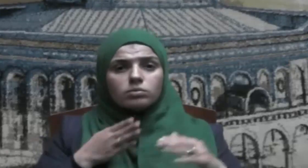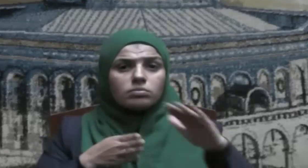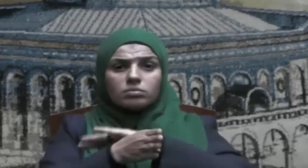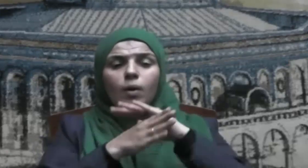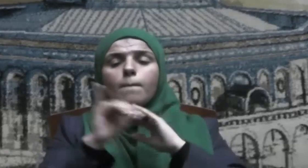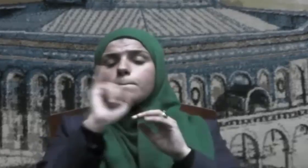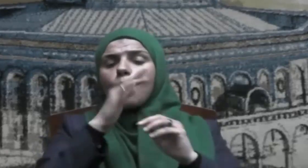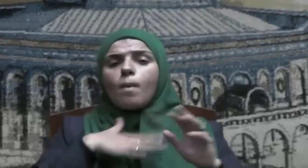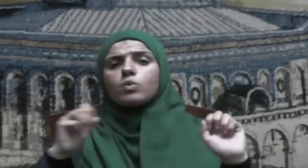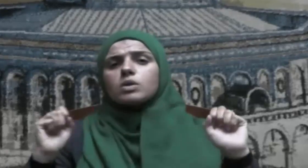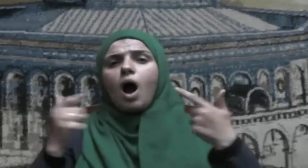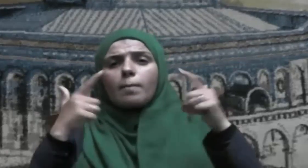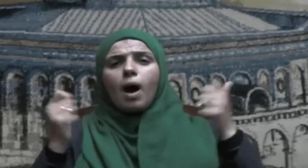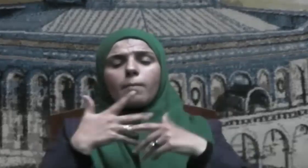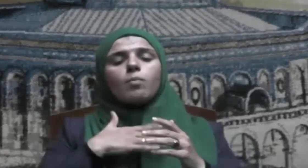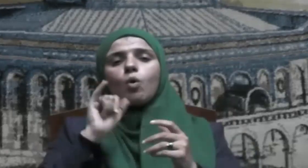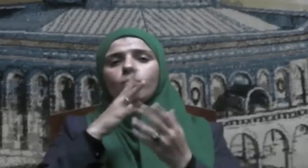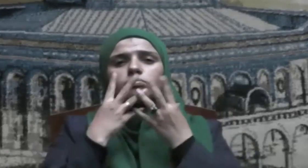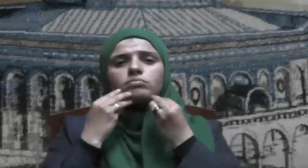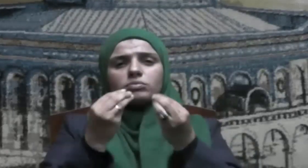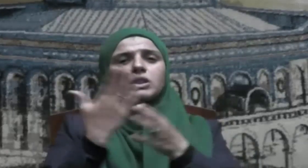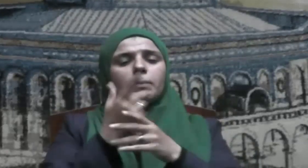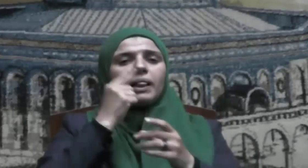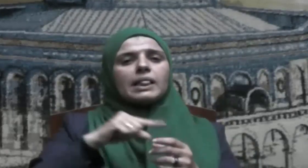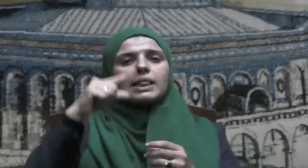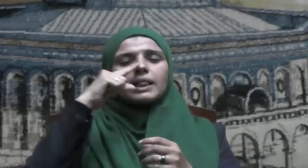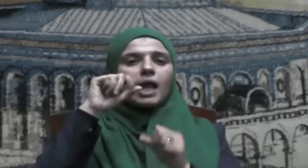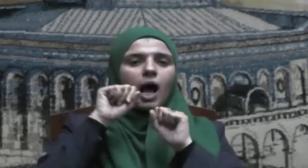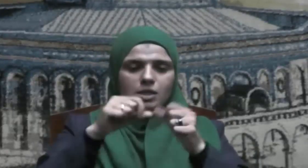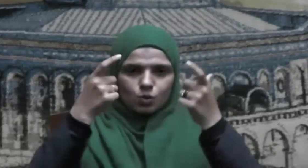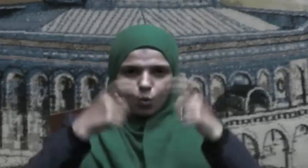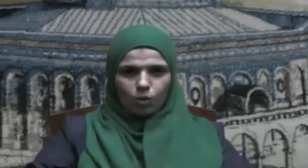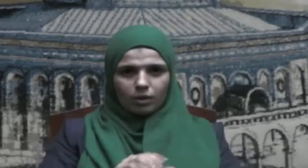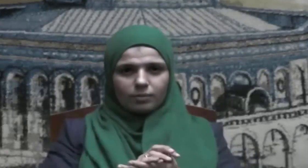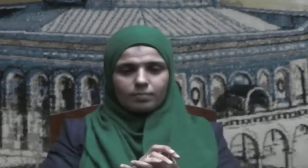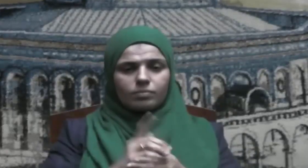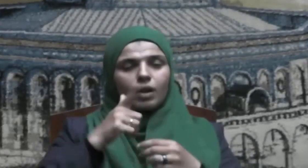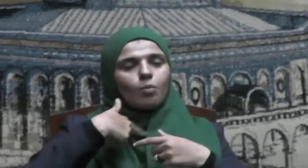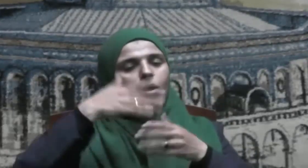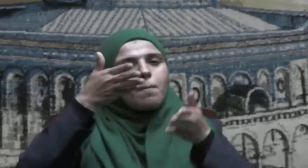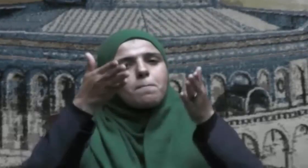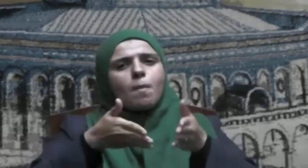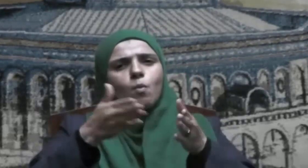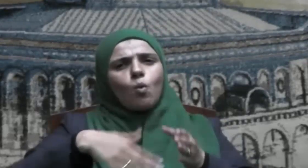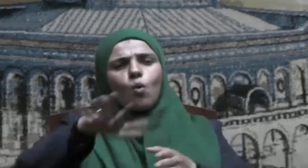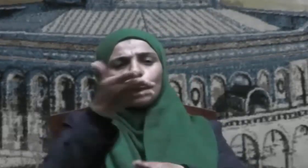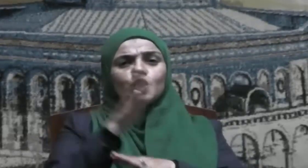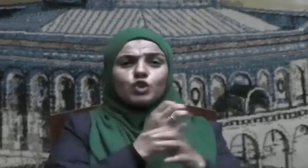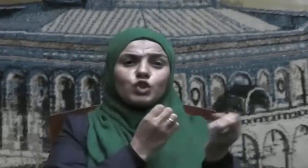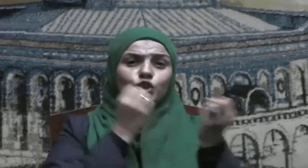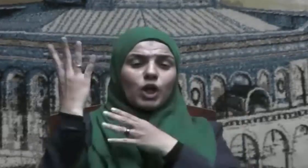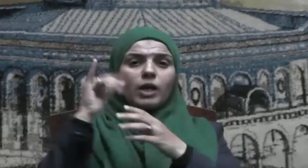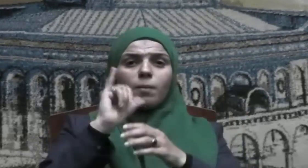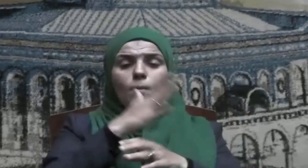معارك فداءاً للدين والوطن فهنيلاً للشهيد بهذه المنزلة